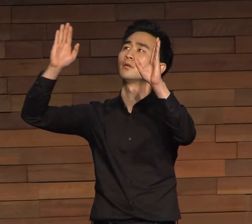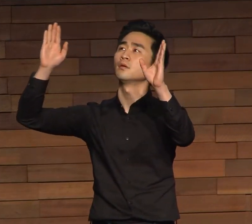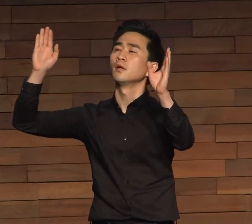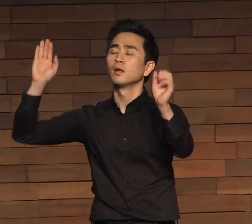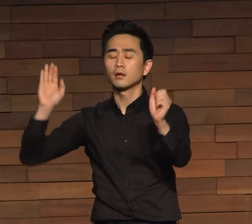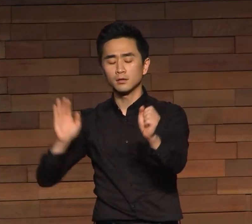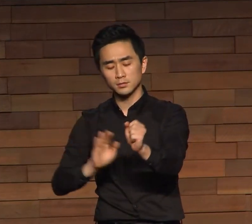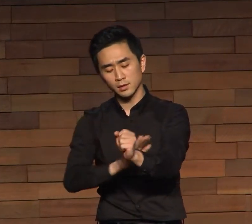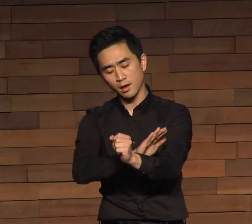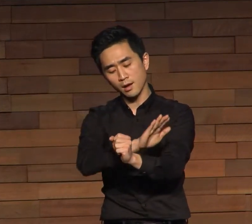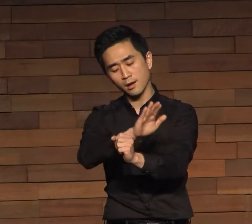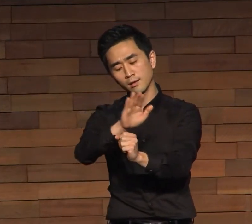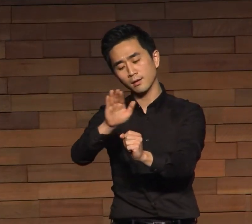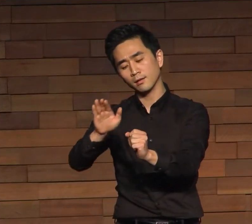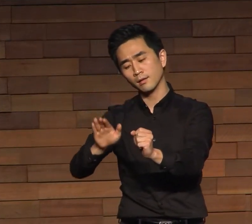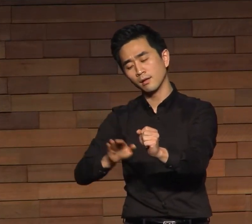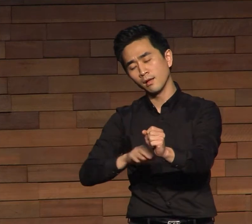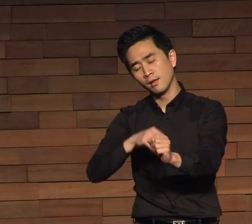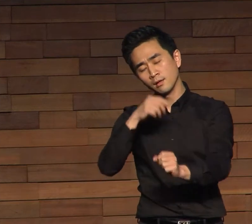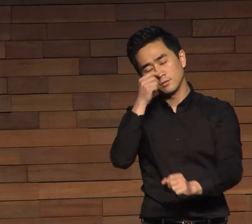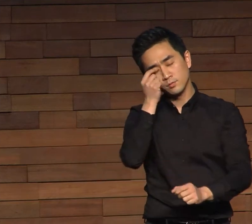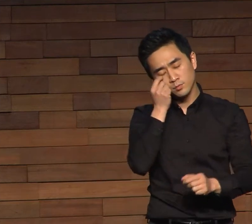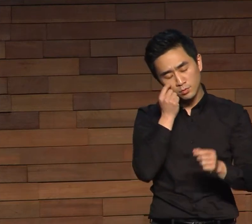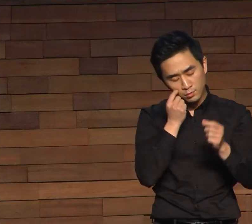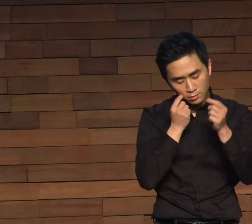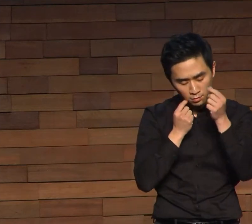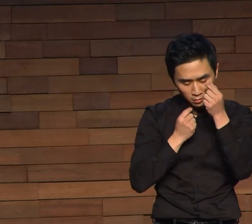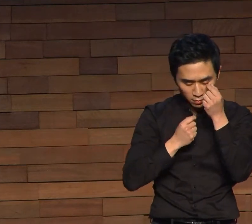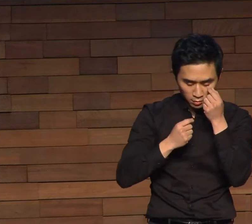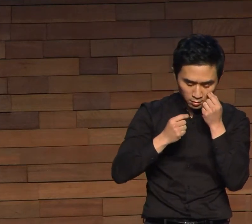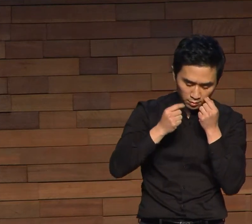그 사랑에 눈물 흘립니다